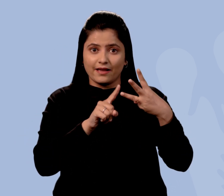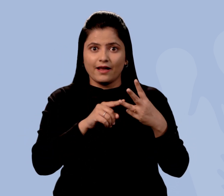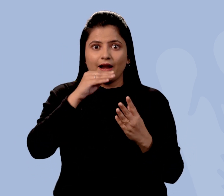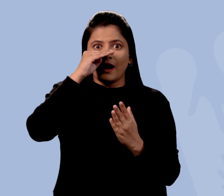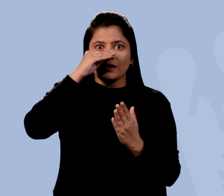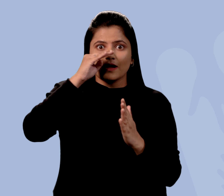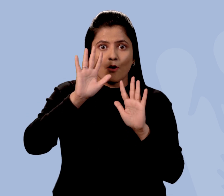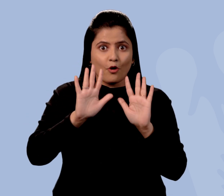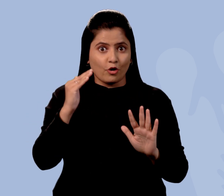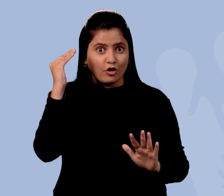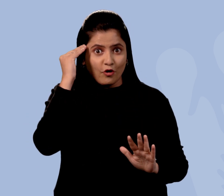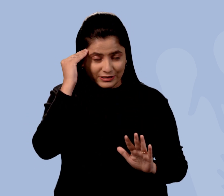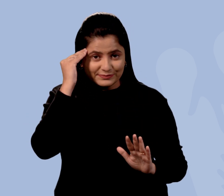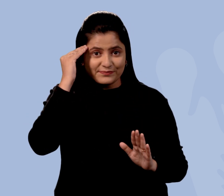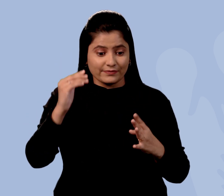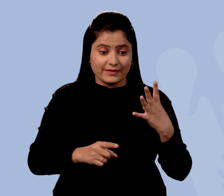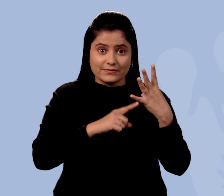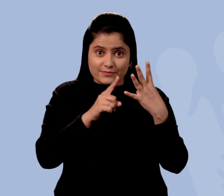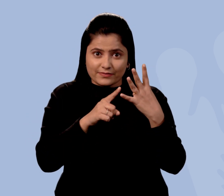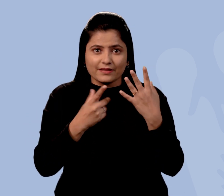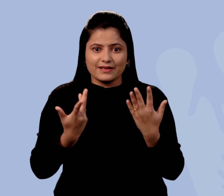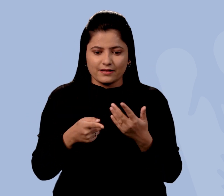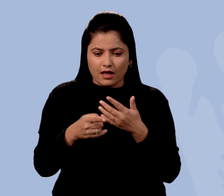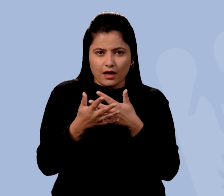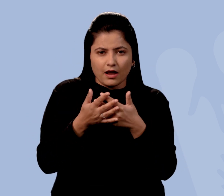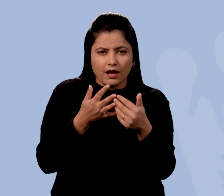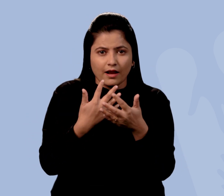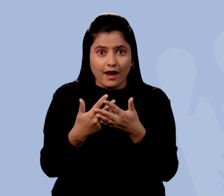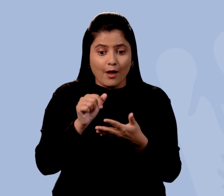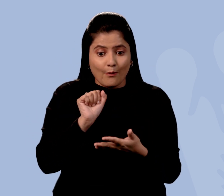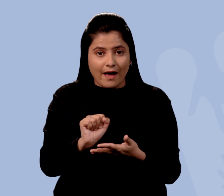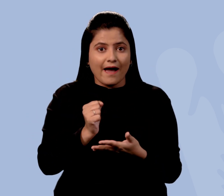डिजिटल स्क्रीन पर स्केचिंग में कुशल होना चाहिए